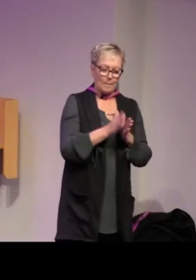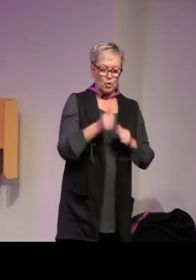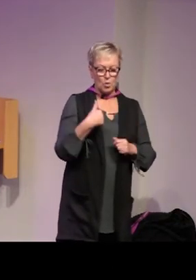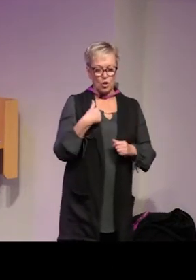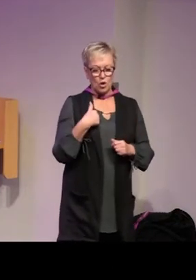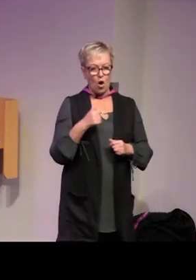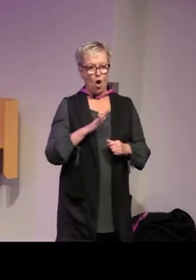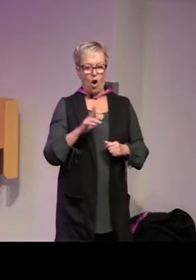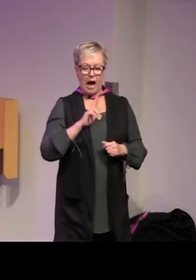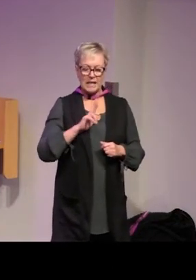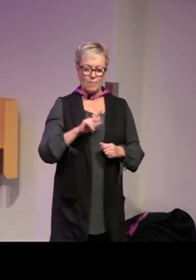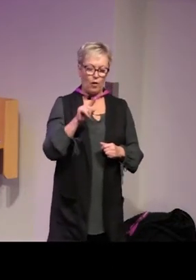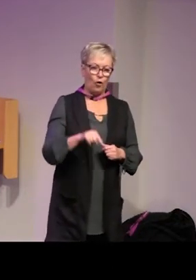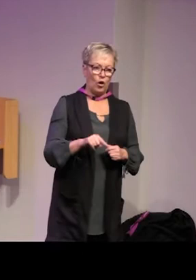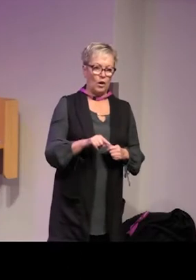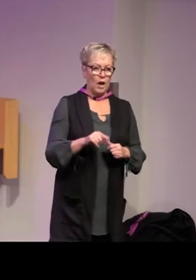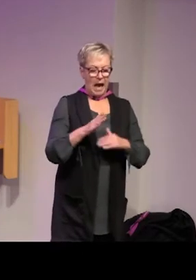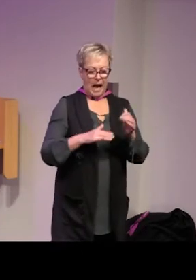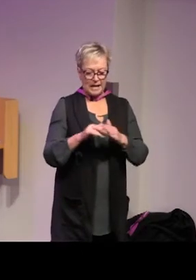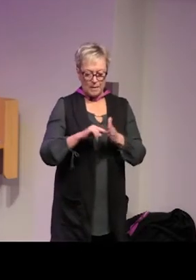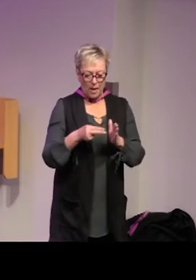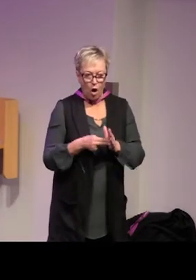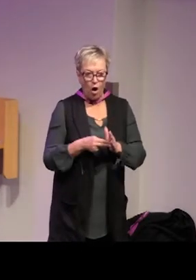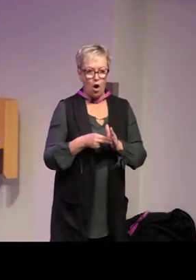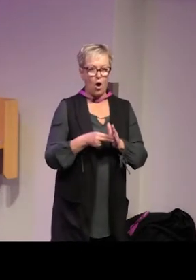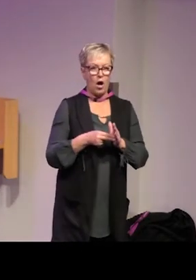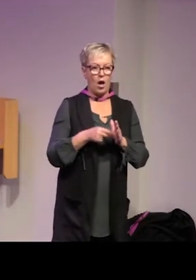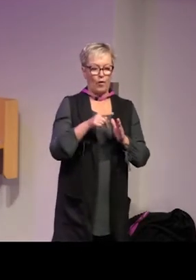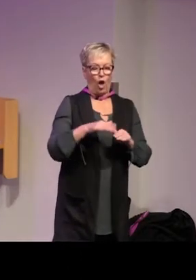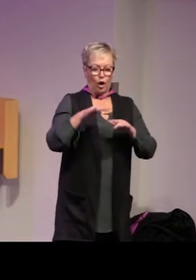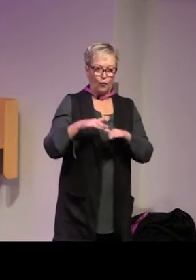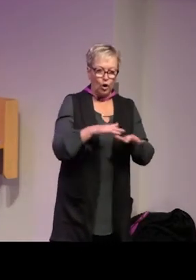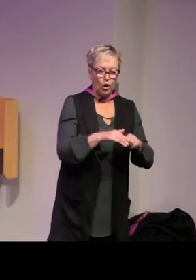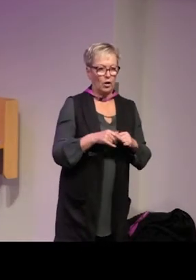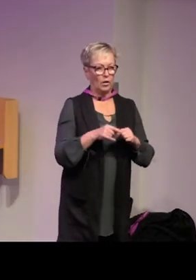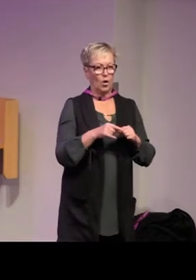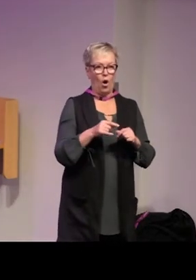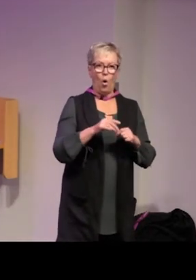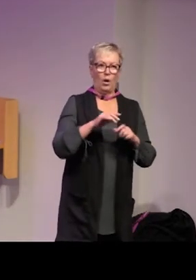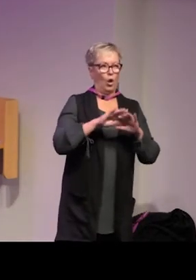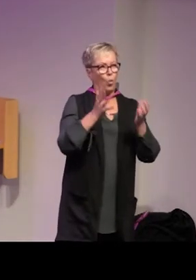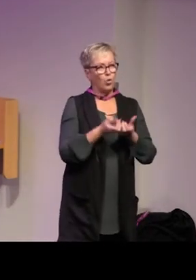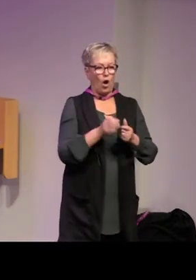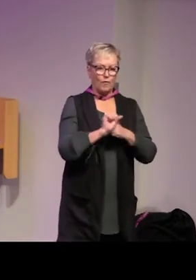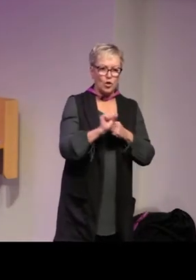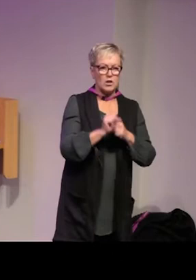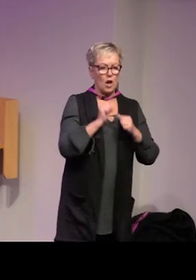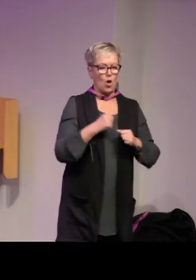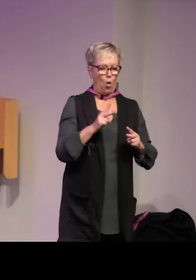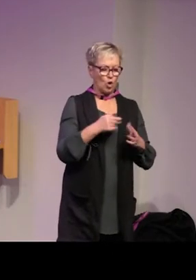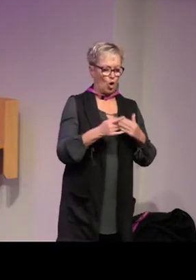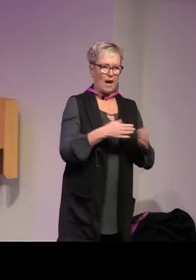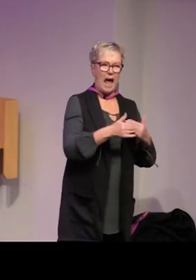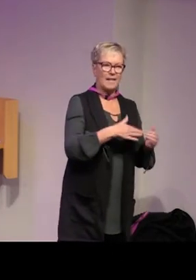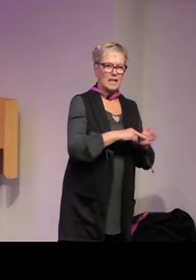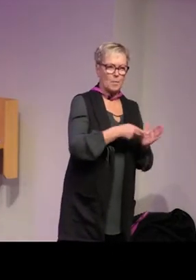det som samtidigt som jag ska ha ansvar för handlingsplaner för höga flöden och rymnskrot totalförsvaret så ska